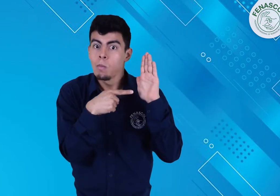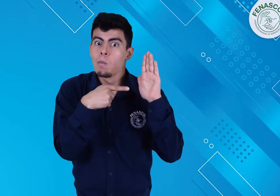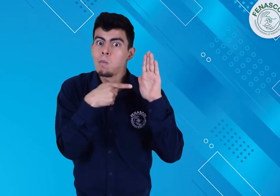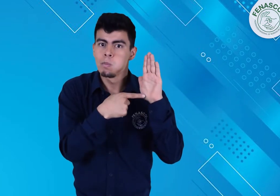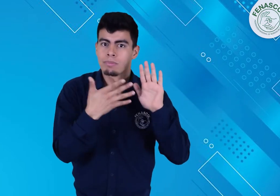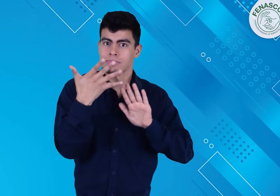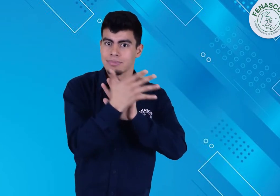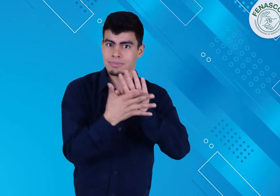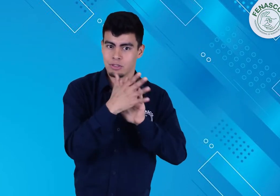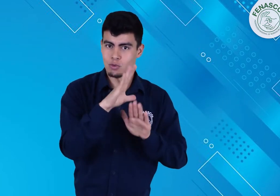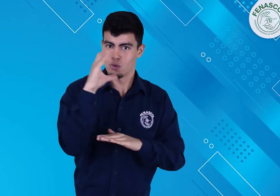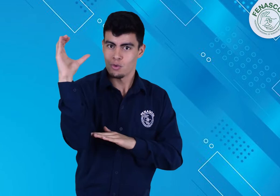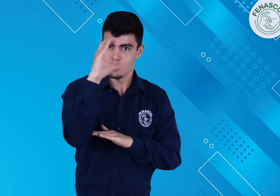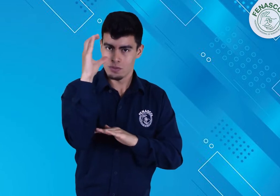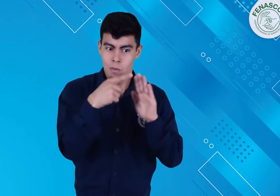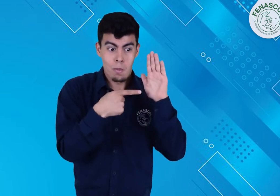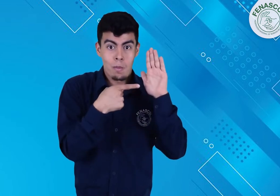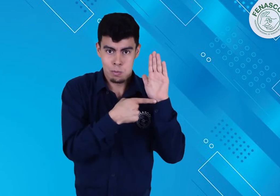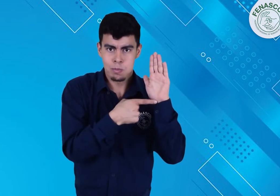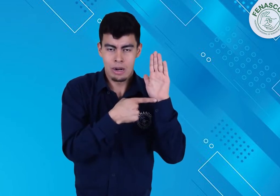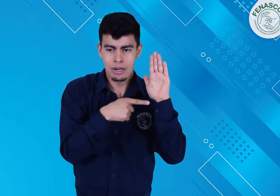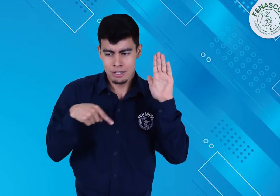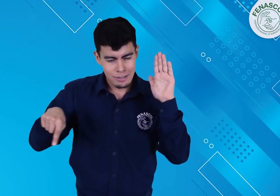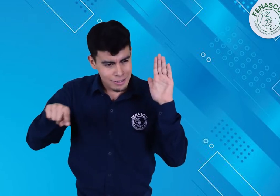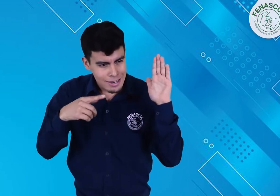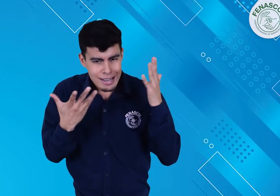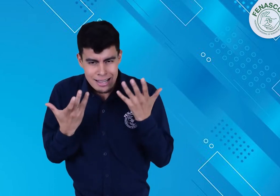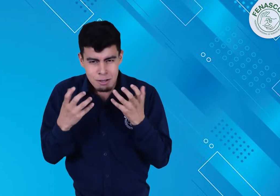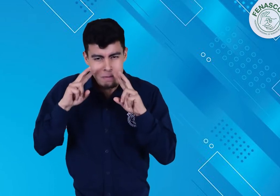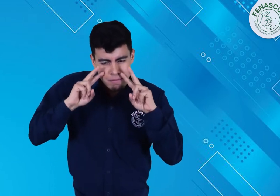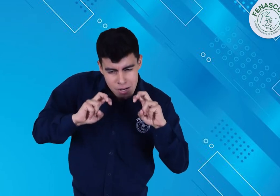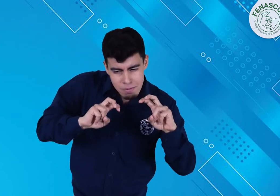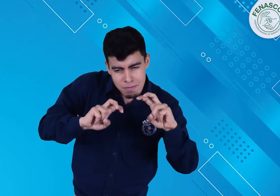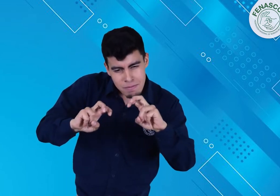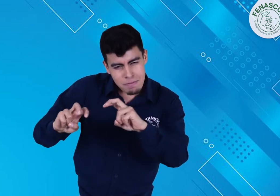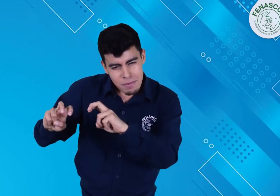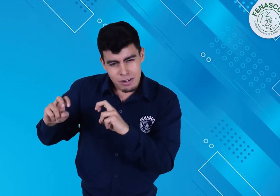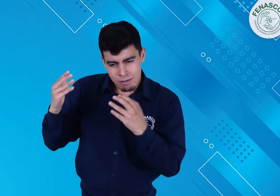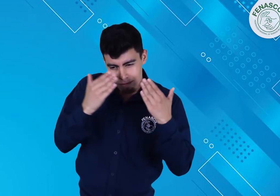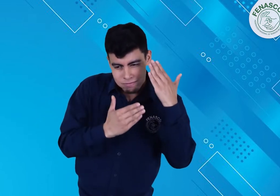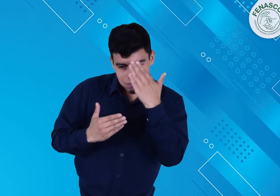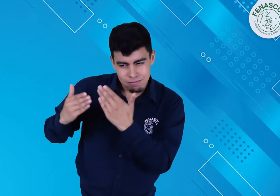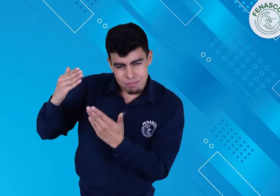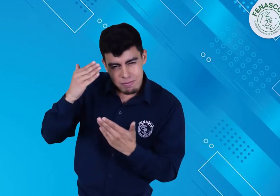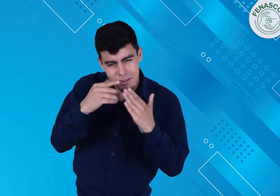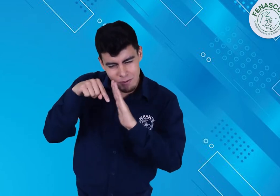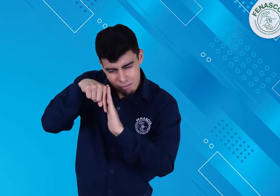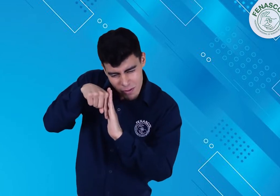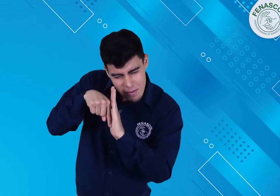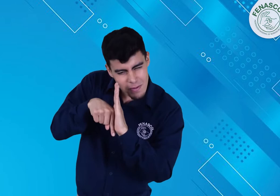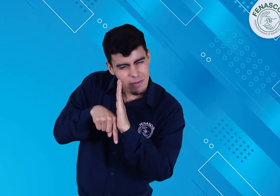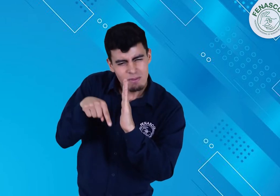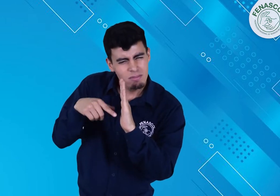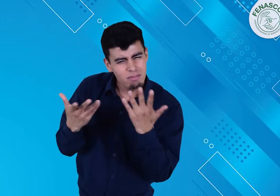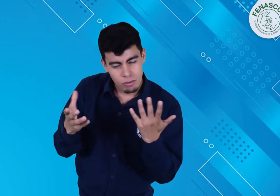Esta comisión se encargará de trabajar en ahondar un análisis que dé soporte académico,